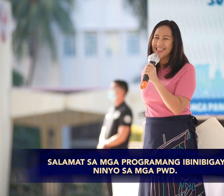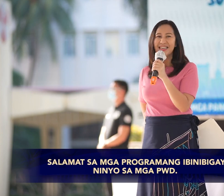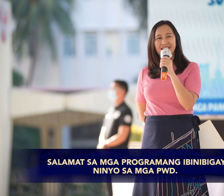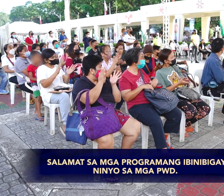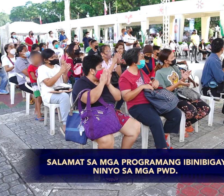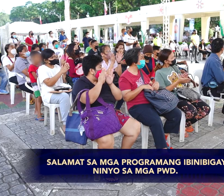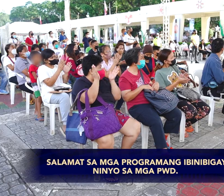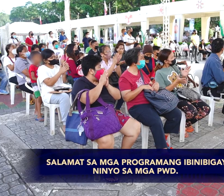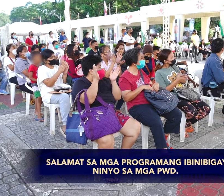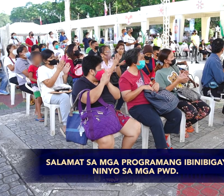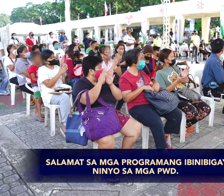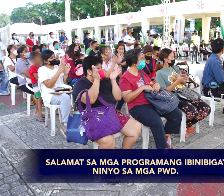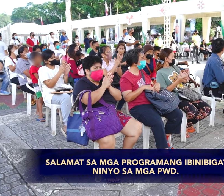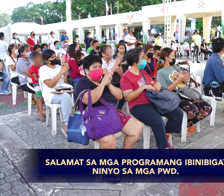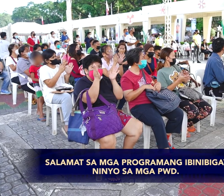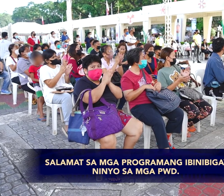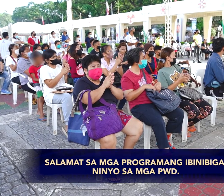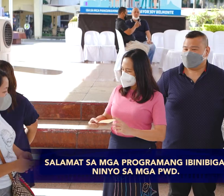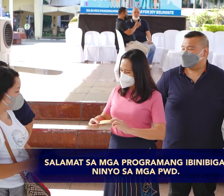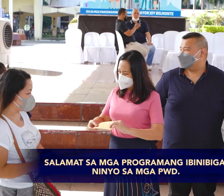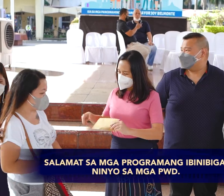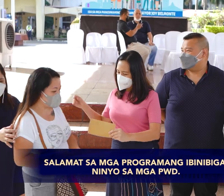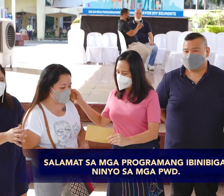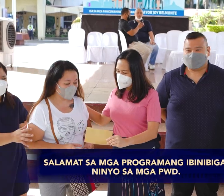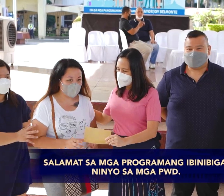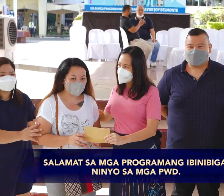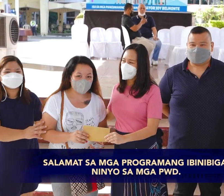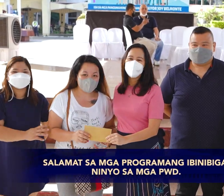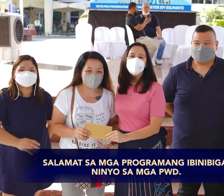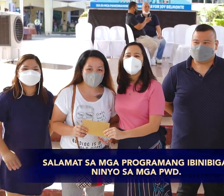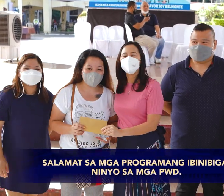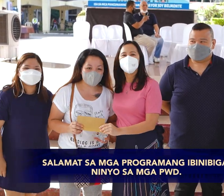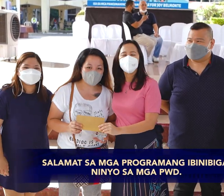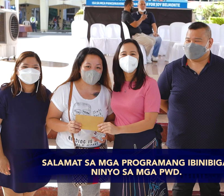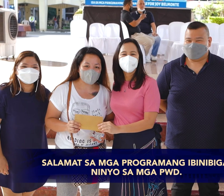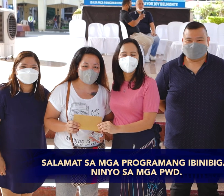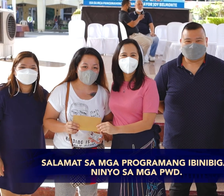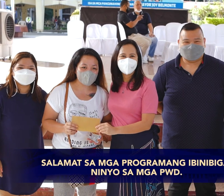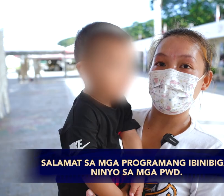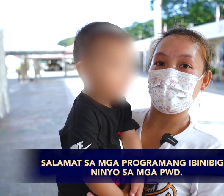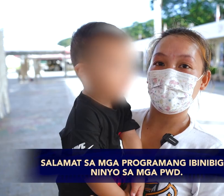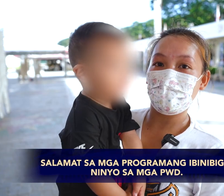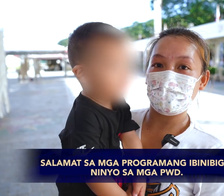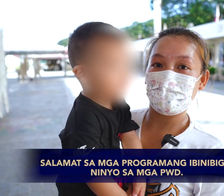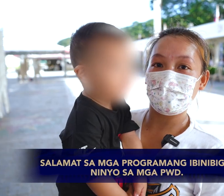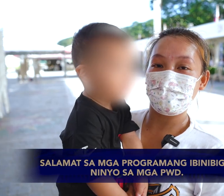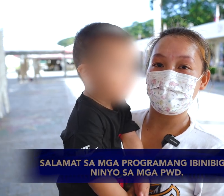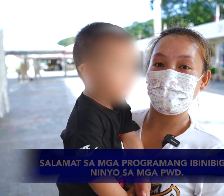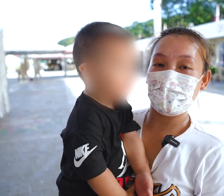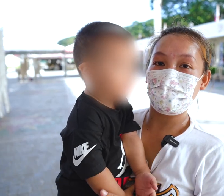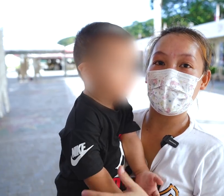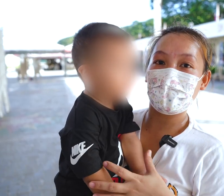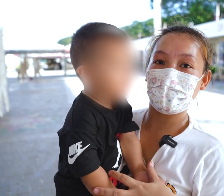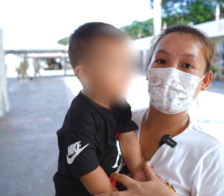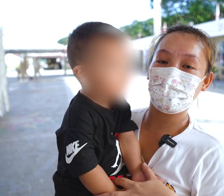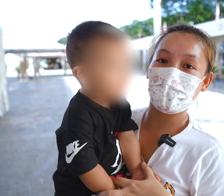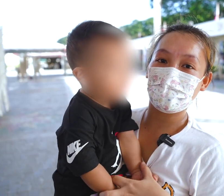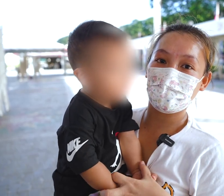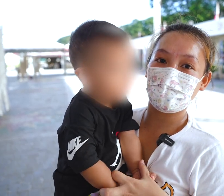po sa mga programang binibigay niyo po katulad po sa kanila po ng person with ability po. Sobrang pinapahalaga niyo po ang katulad